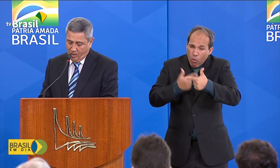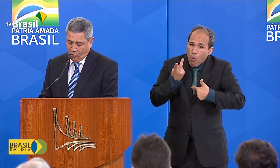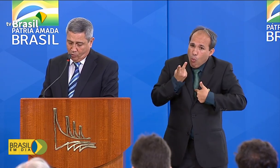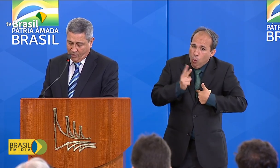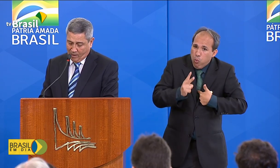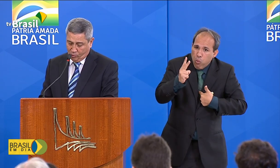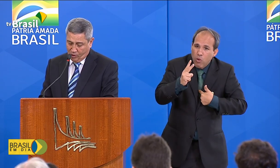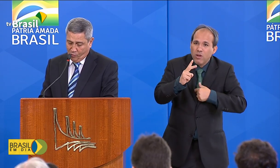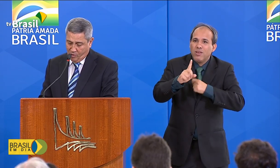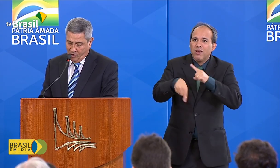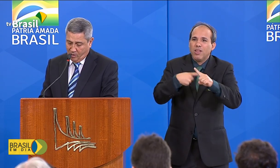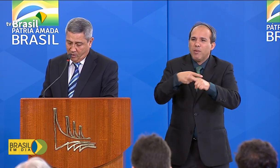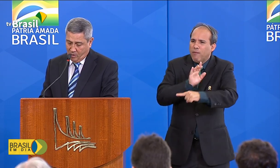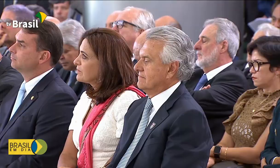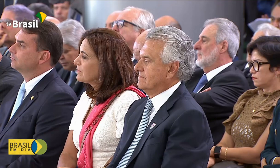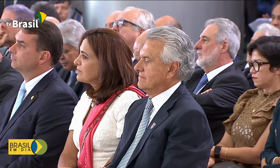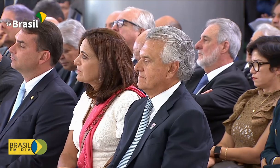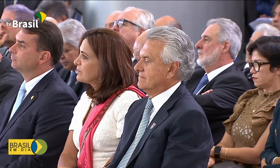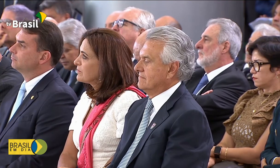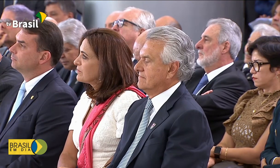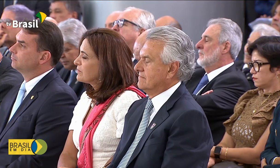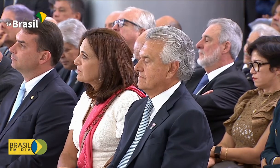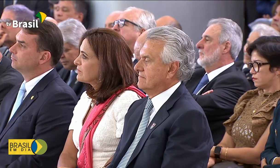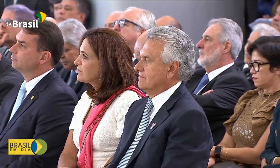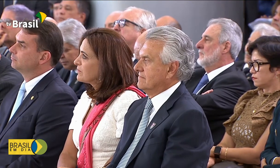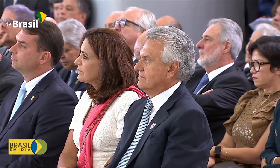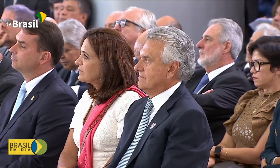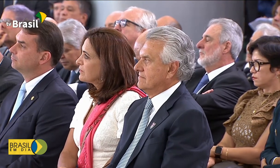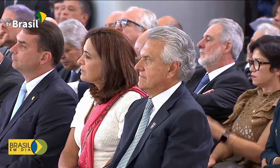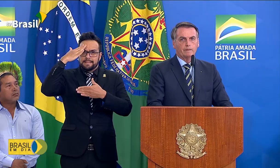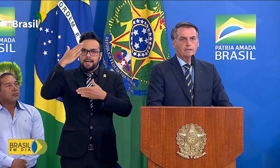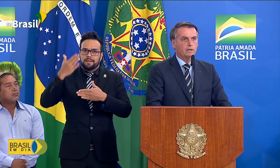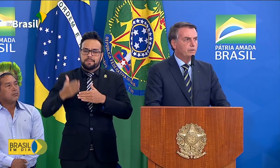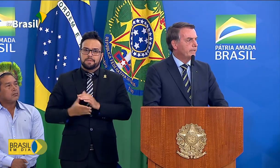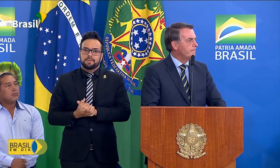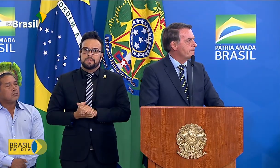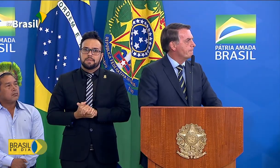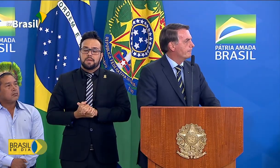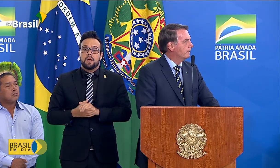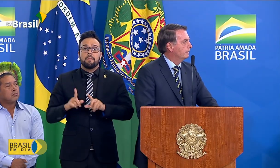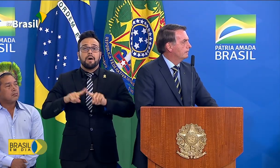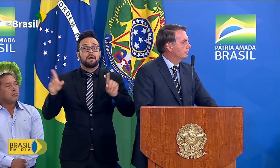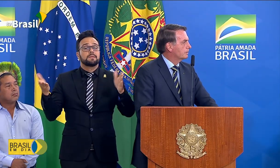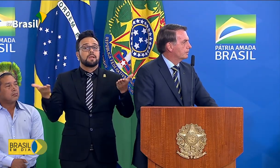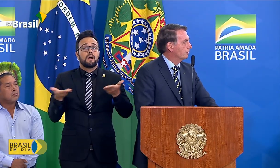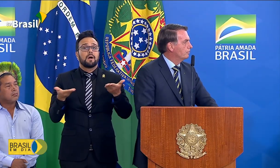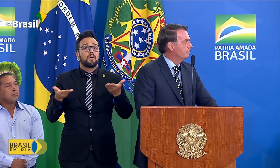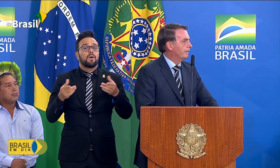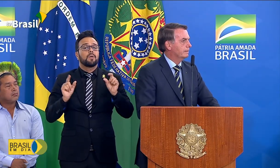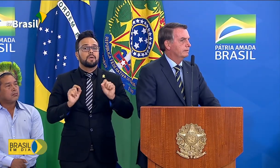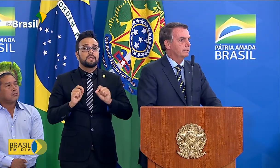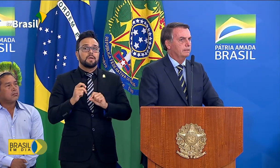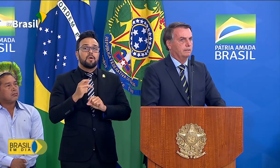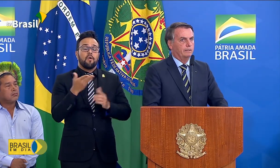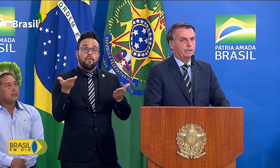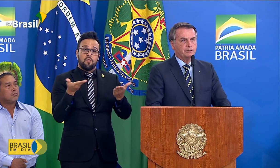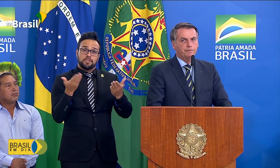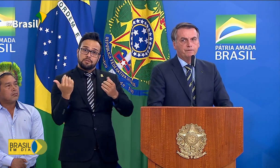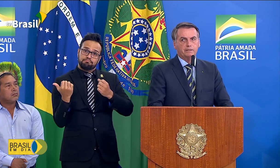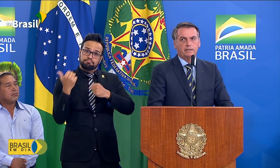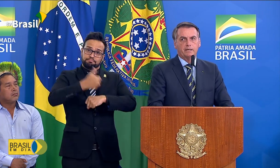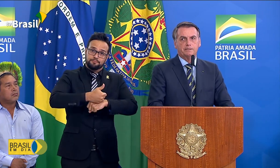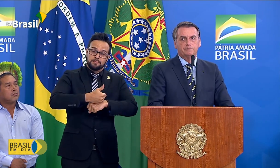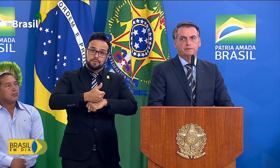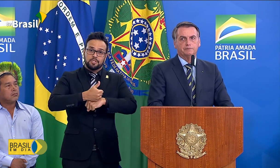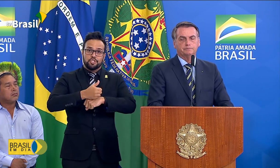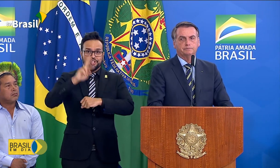e a contribuir para o engrandecimento do nosso país. Agora, o senhor ocupa a